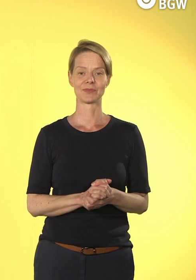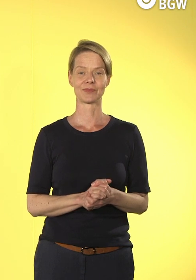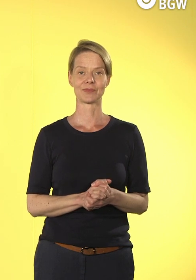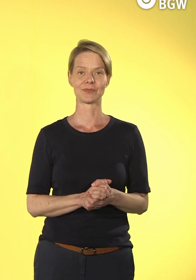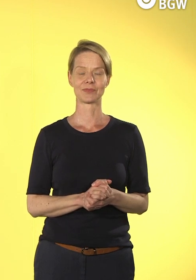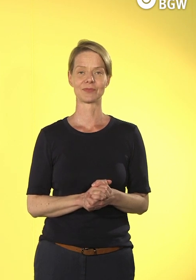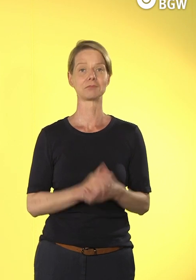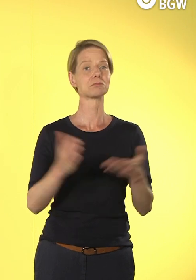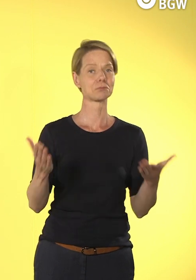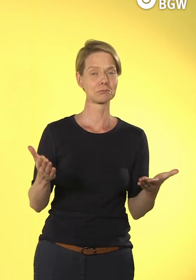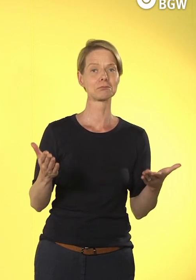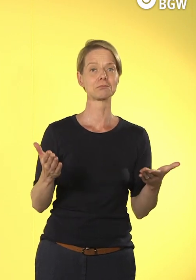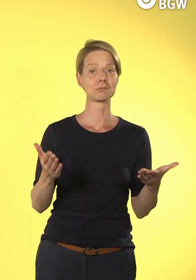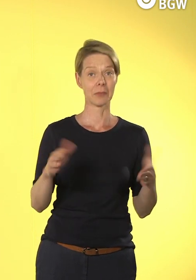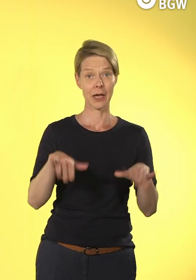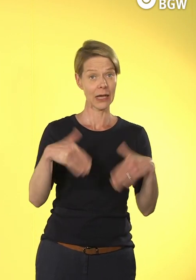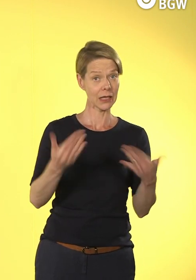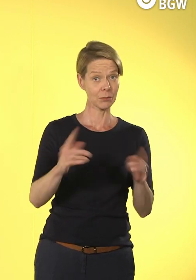Gibt es noch andere Bereiche?